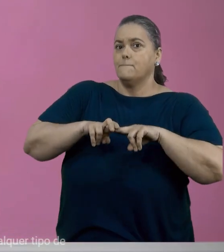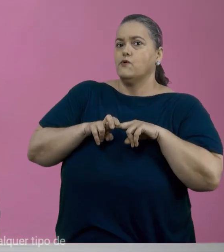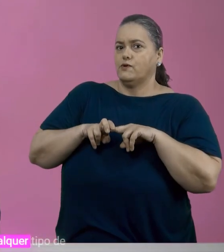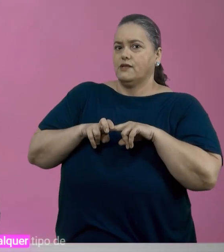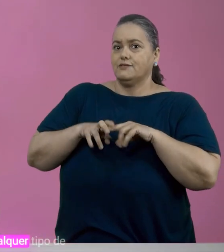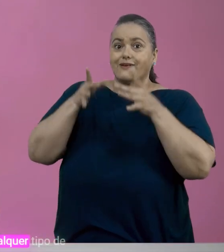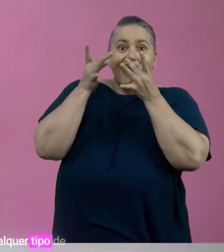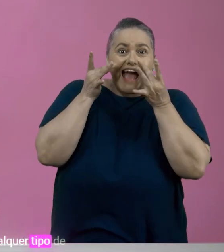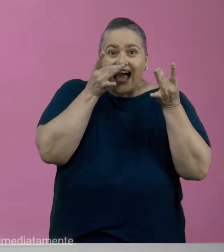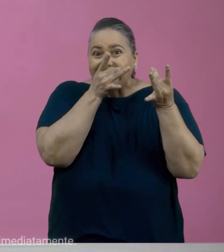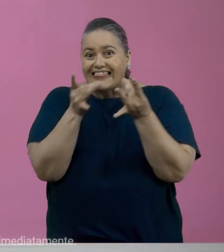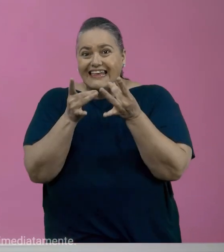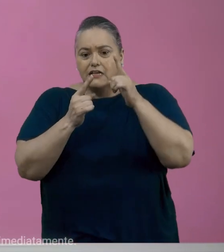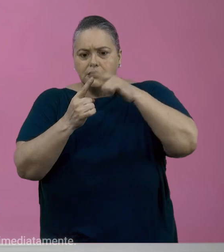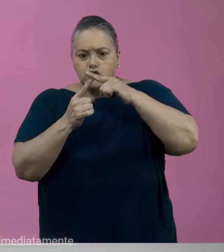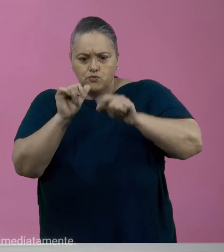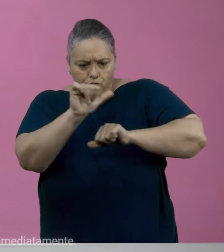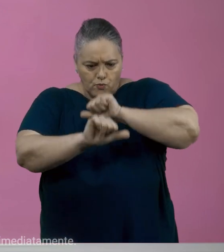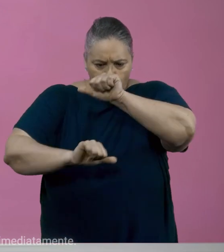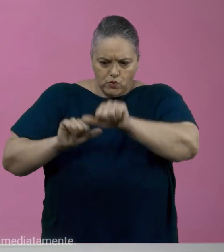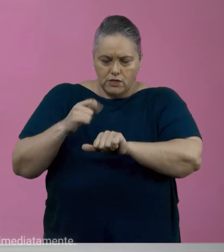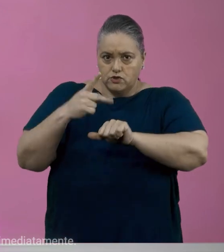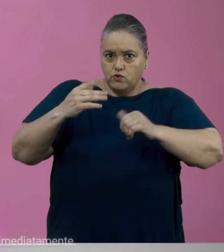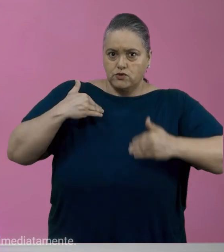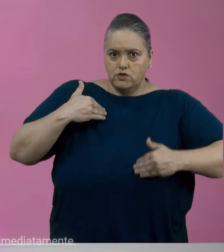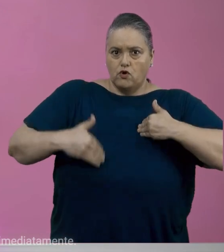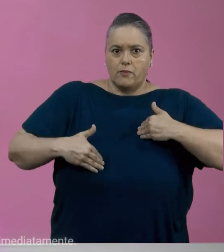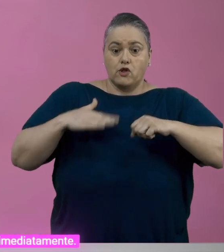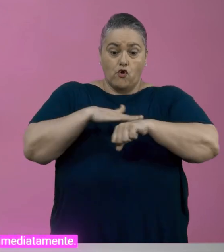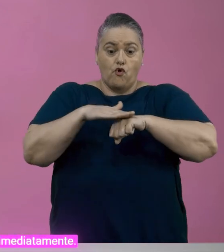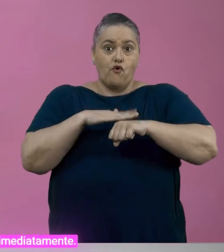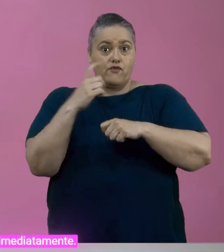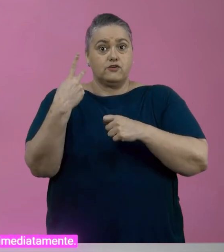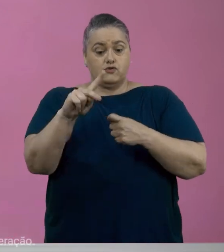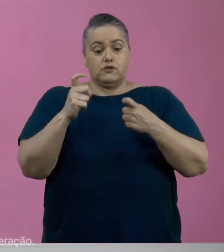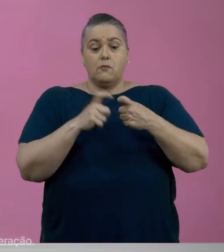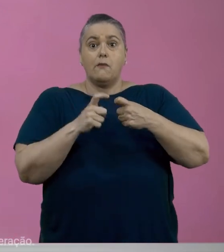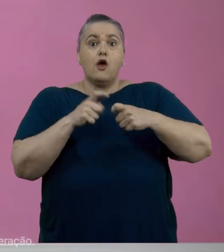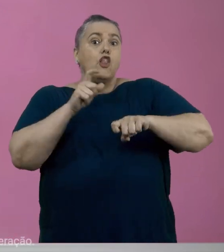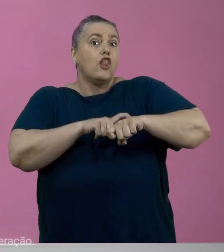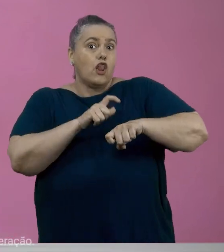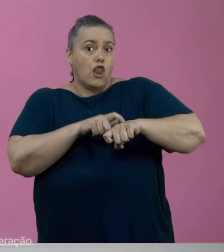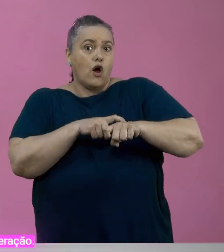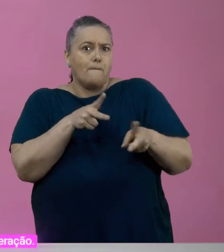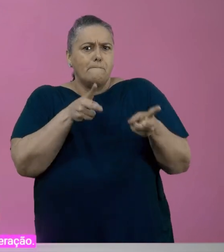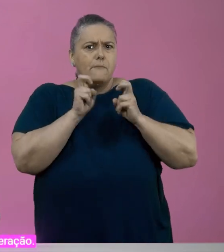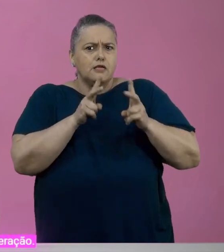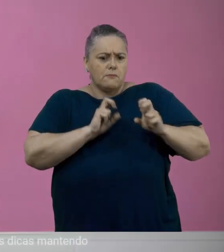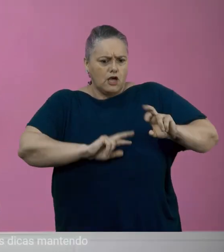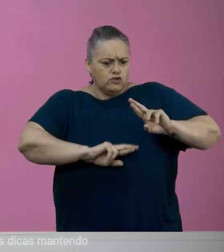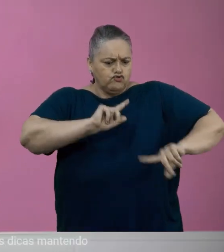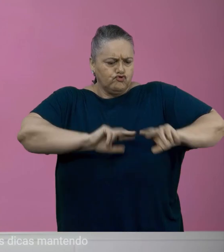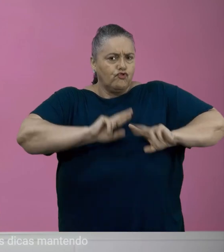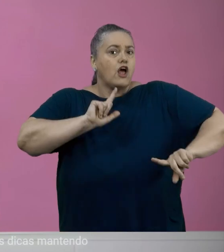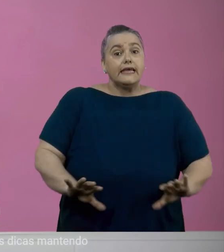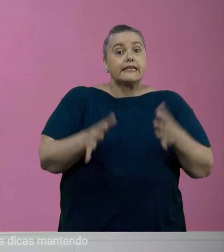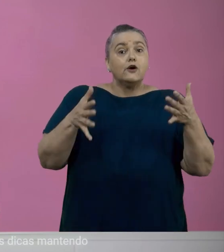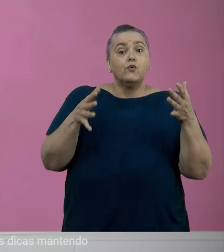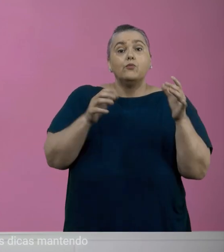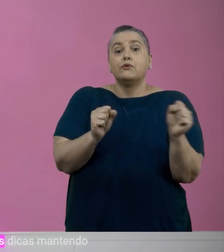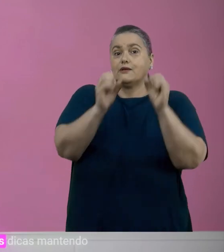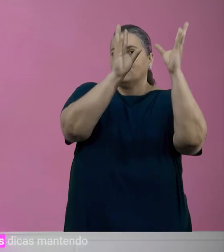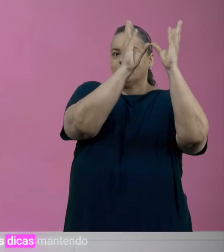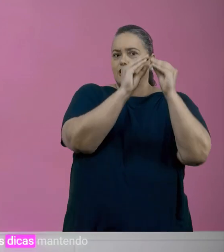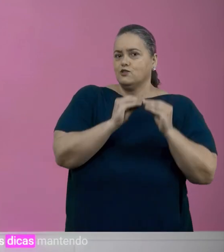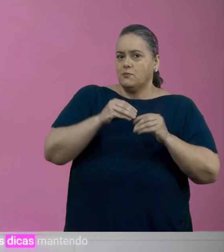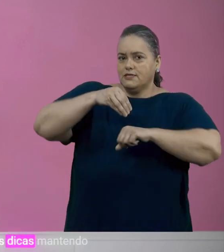fique atento a qualquer tipo de mudança e fale com sua médica imediatamente se você notar alguma alteração. Então, podemos resumir